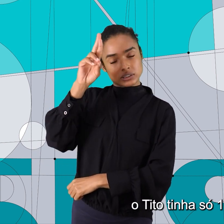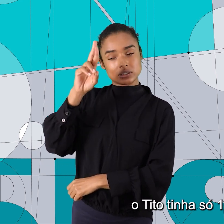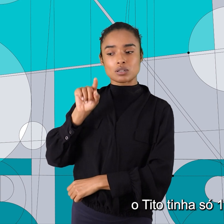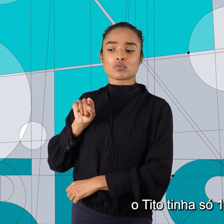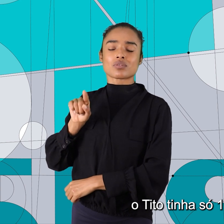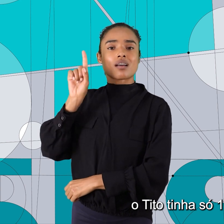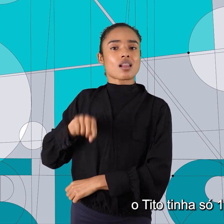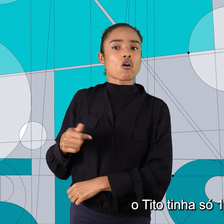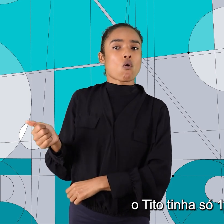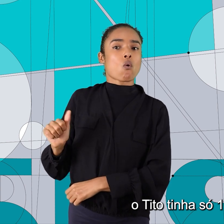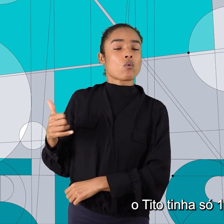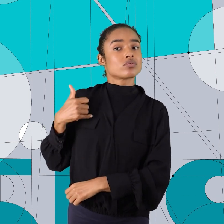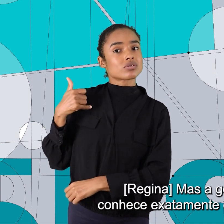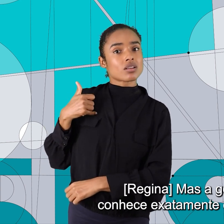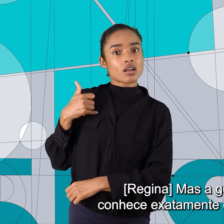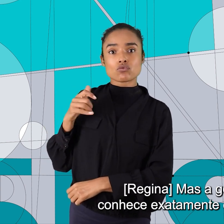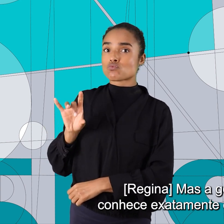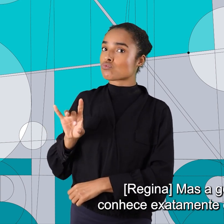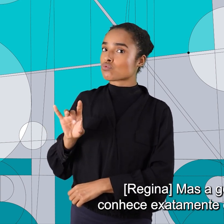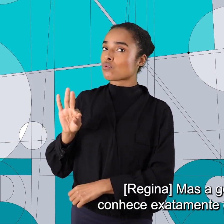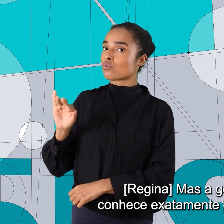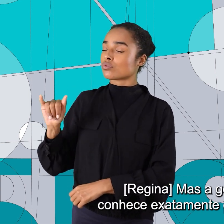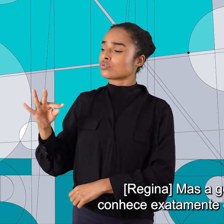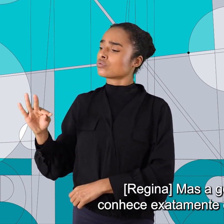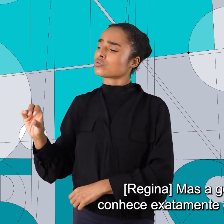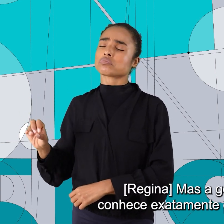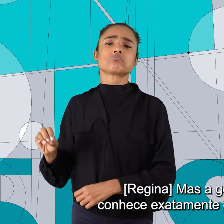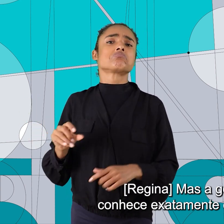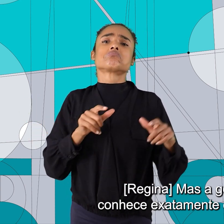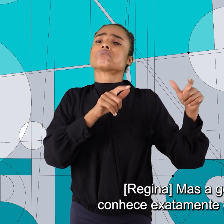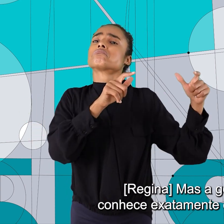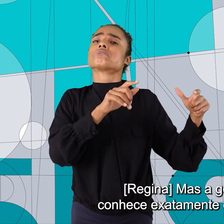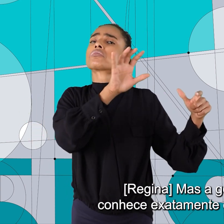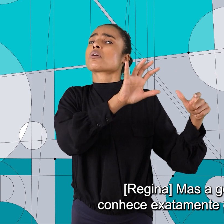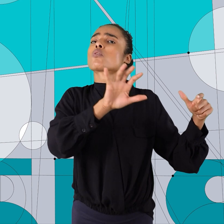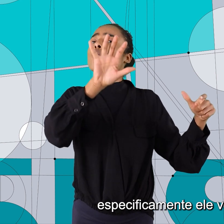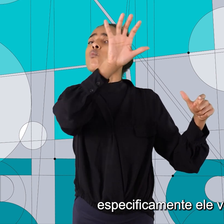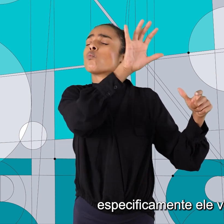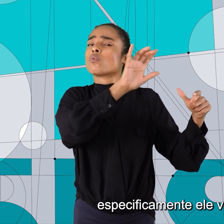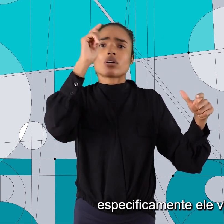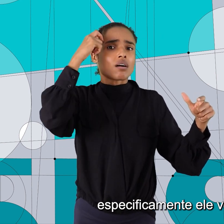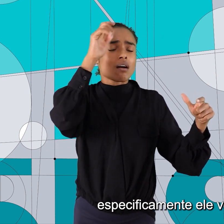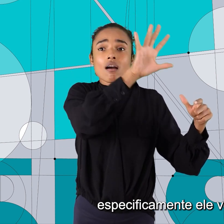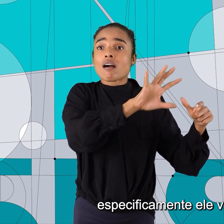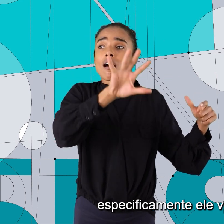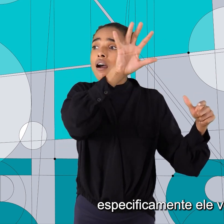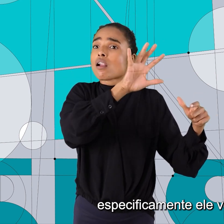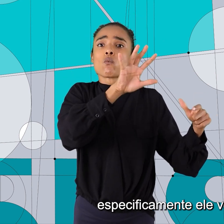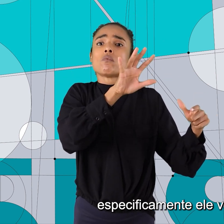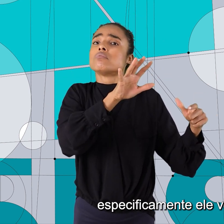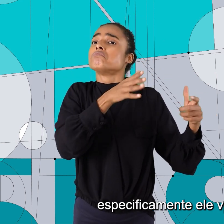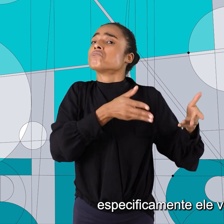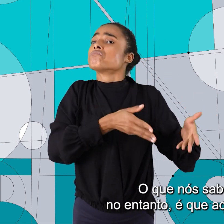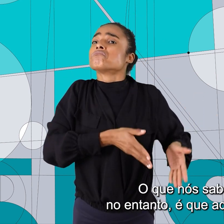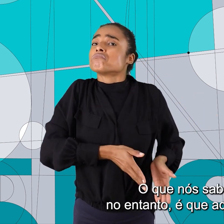11 anos. Mas a gente não conhece exatamente de qual parte especificamente ele veio